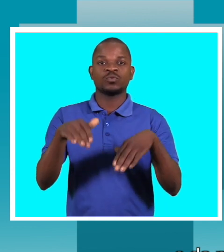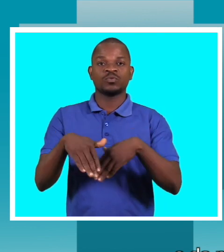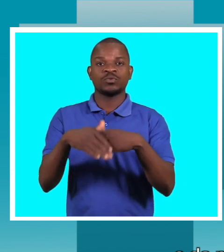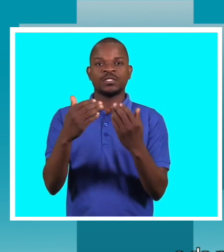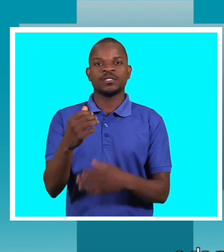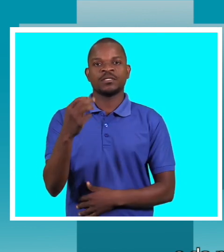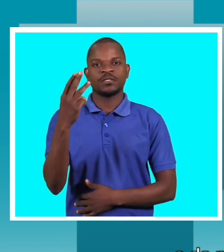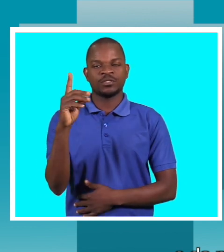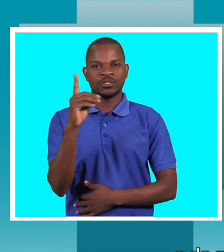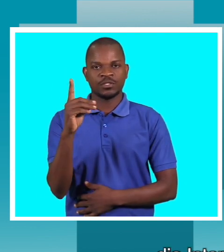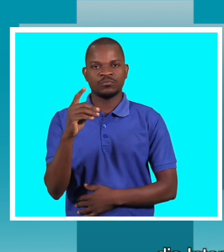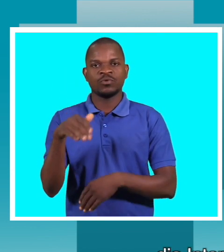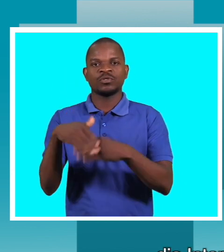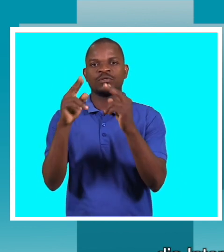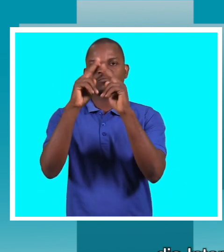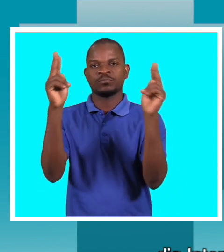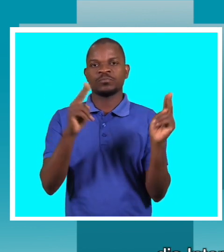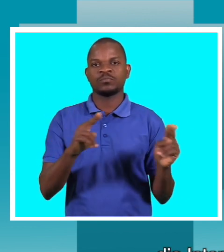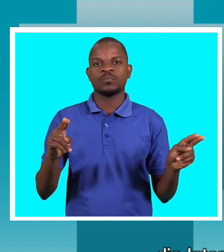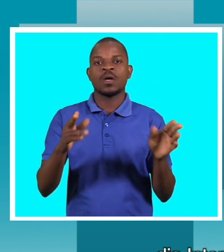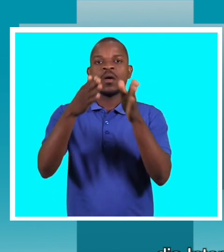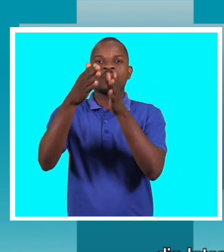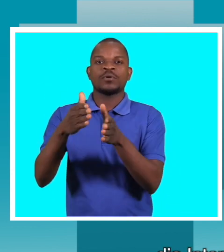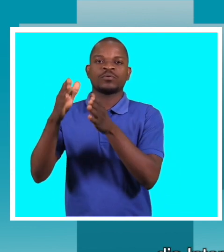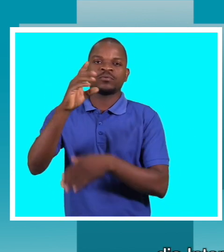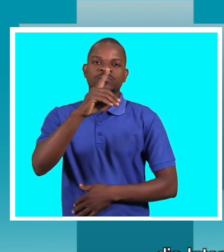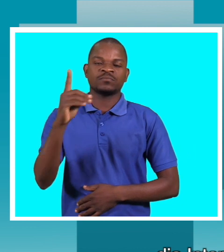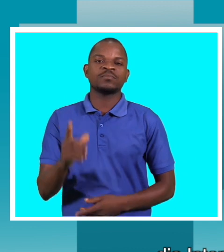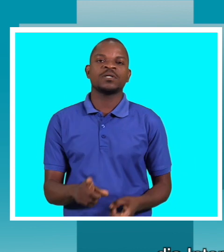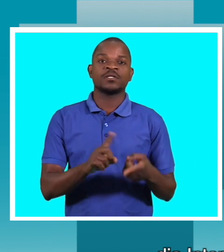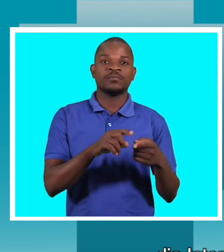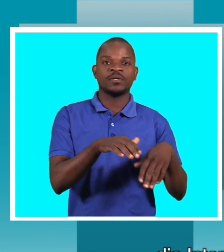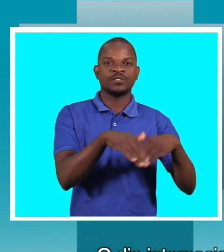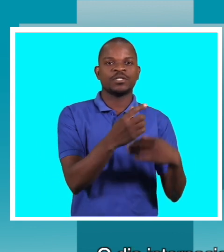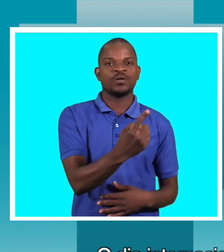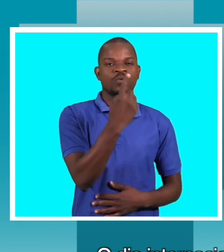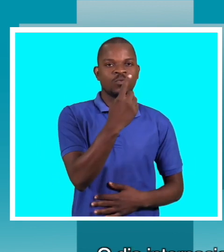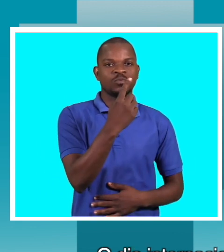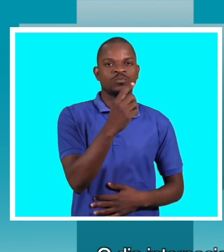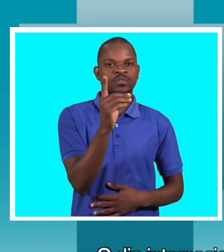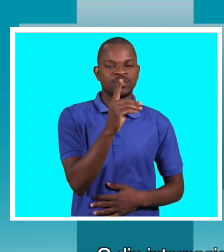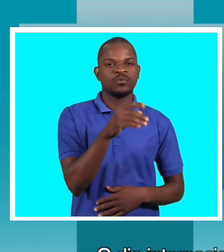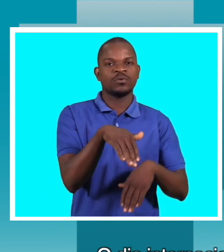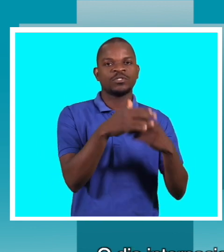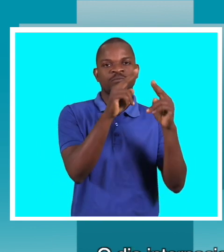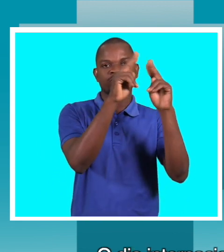neste caso, dia 3 de dezembro, que é o Dia Internacional da Pessoa com Deficiência, e também o dia 1 de dezembro, o Dia Internacional do Combate ao Gaivicida.